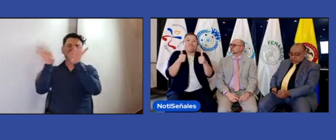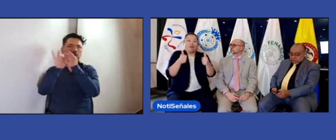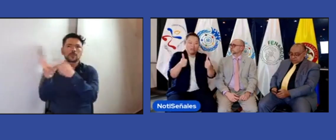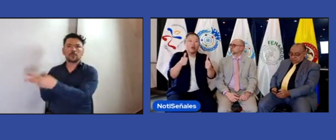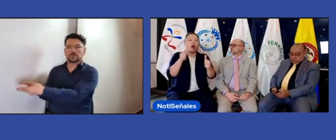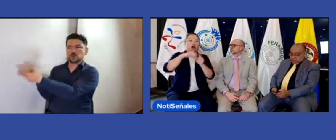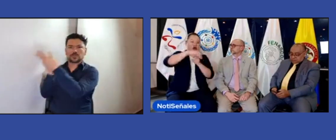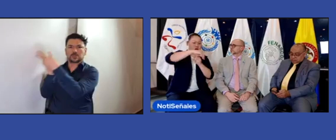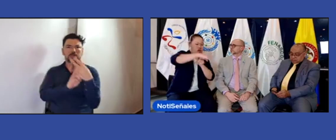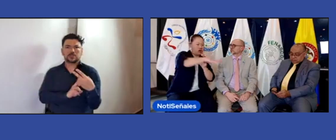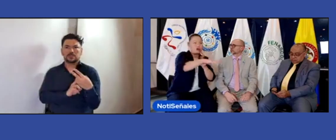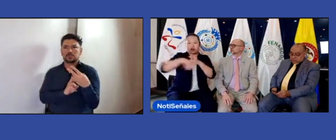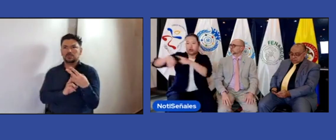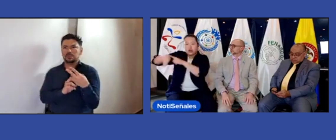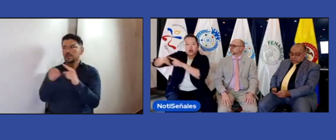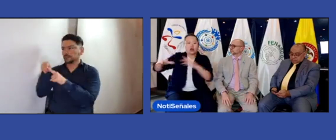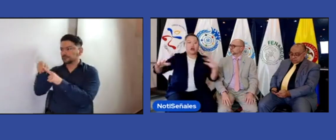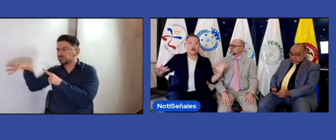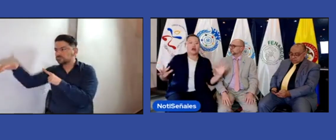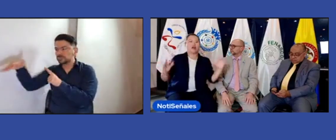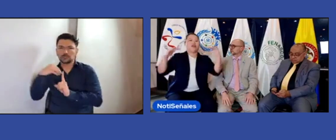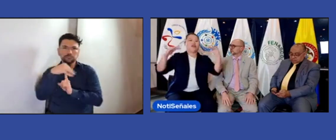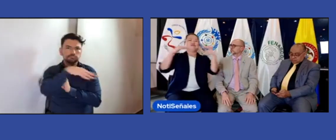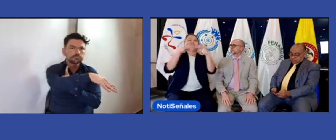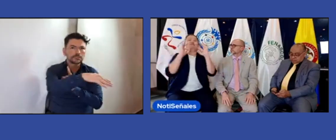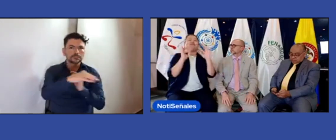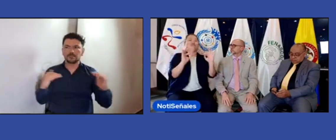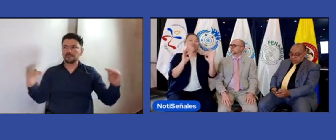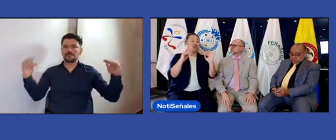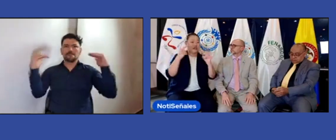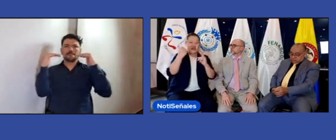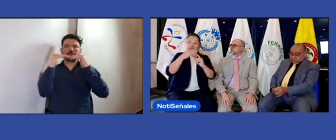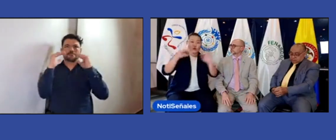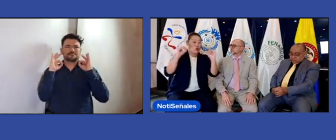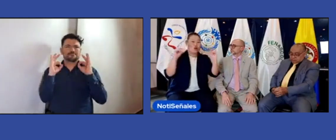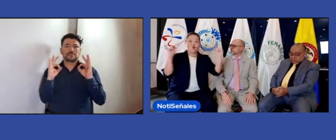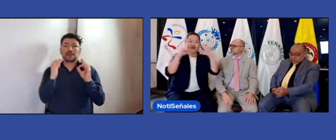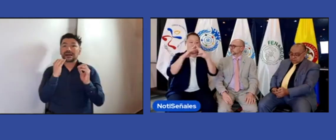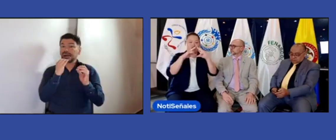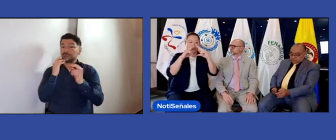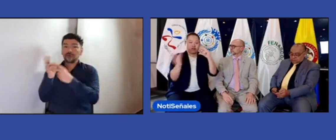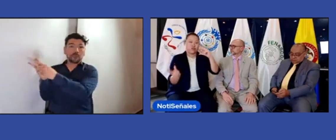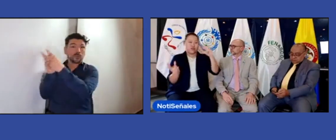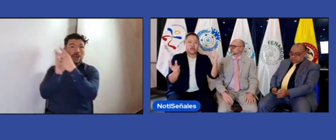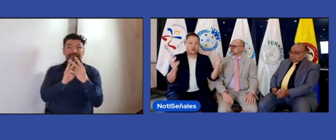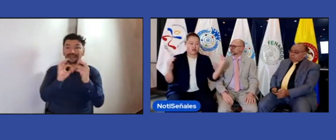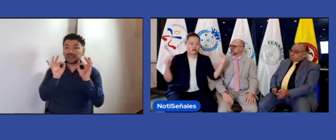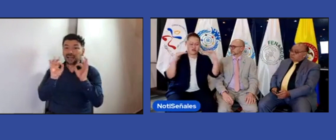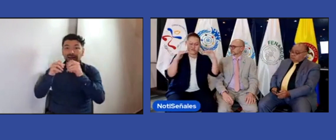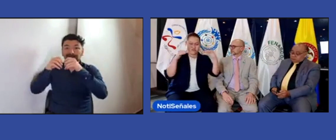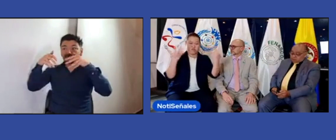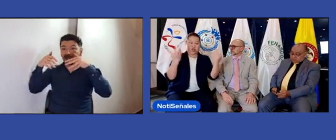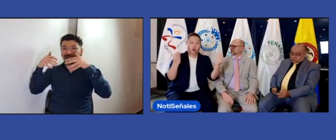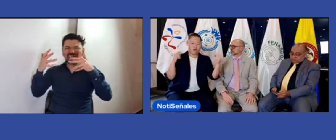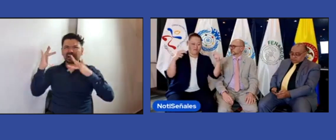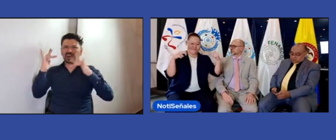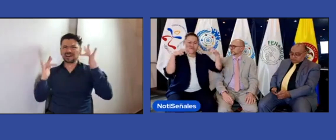todo el mundo. Que nosotros sirvamos como ejemplo de esa estructura que hay, esa estructura